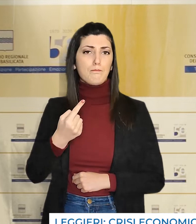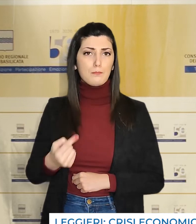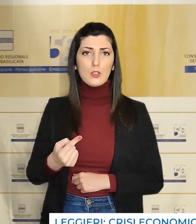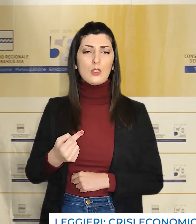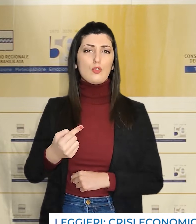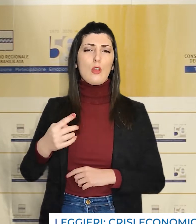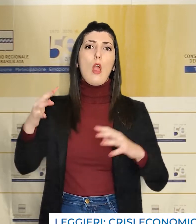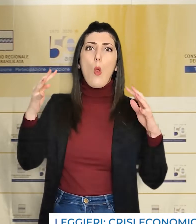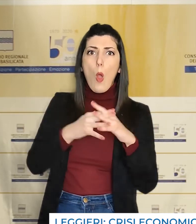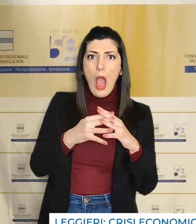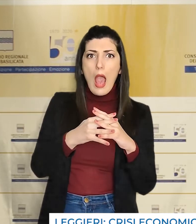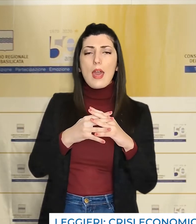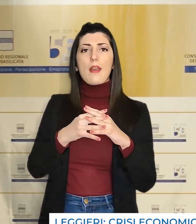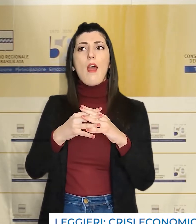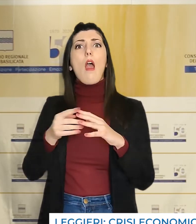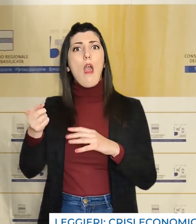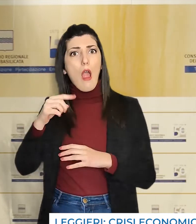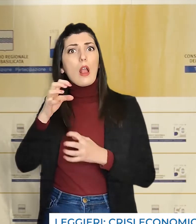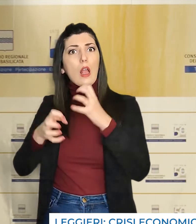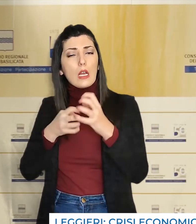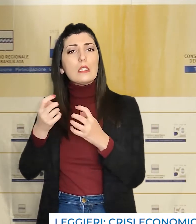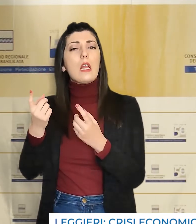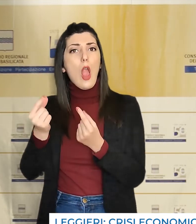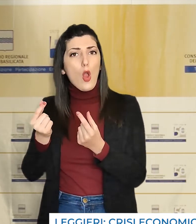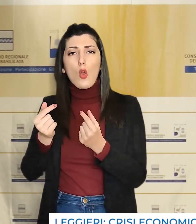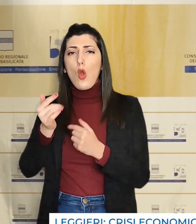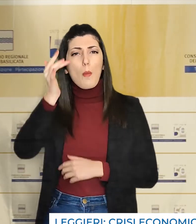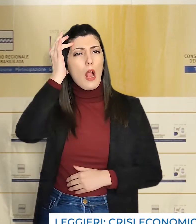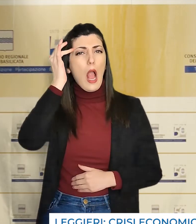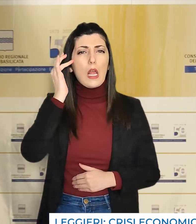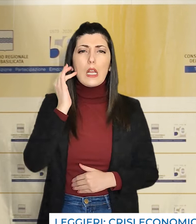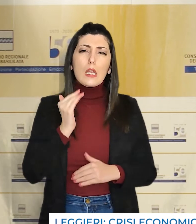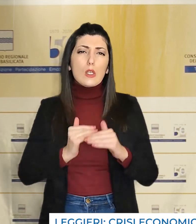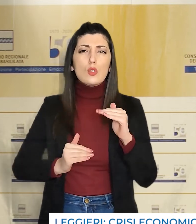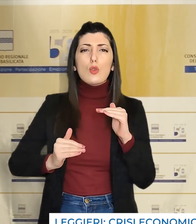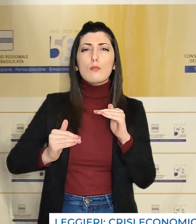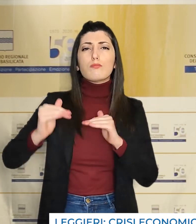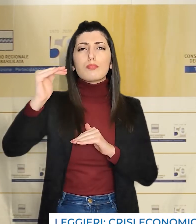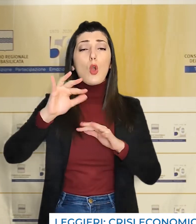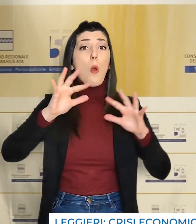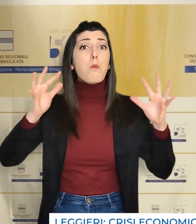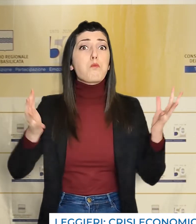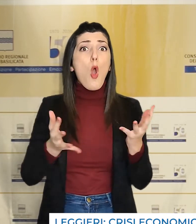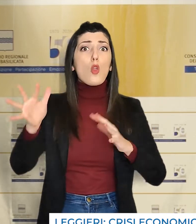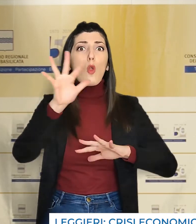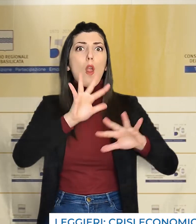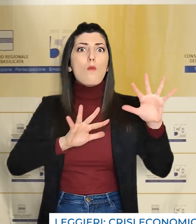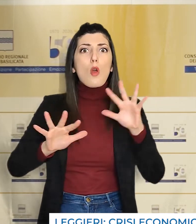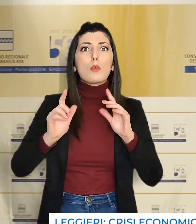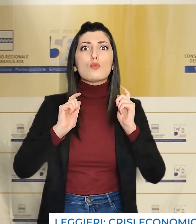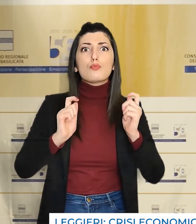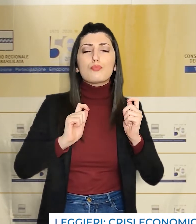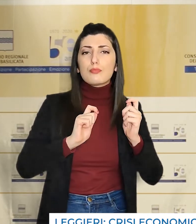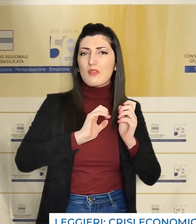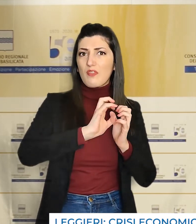paventa il rischio, a causa della guerra e della crisi economica, di forti ripercussioni su tutto il mondo dell